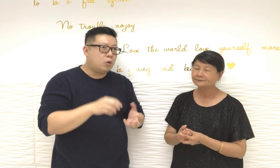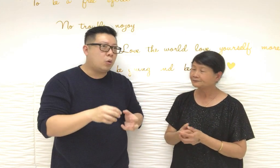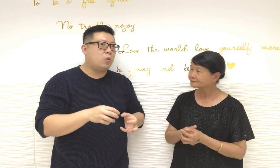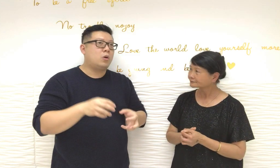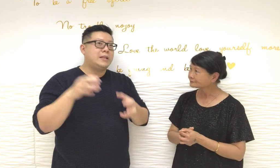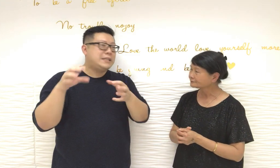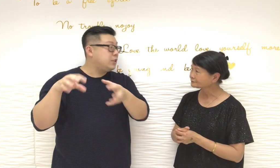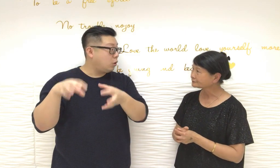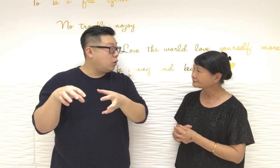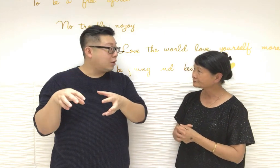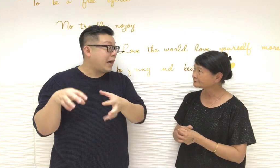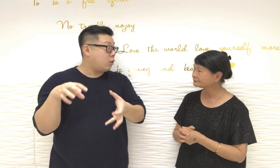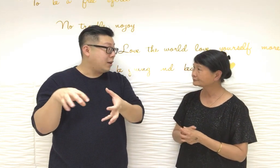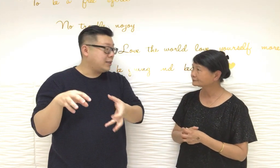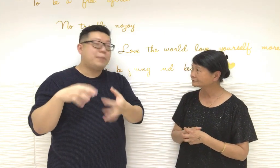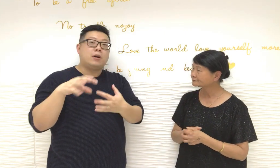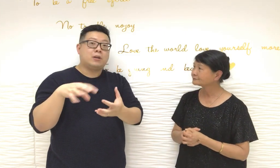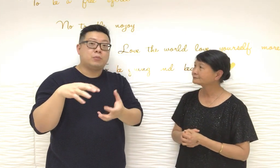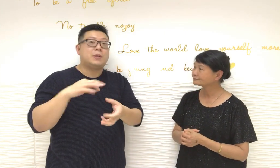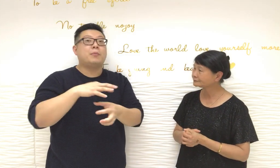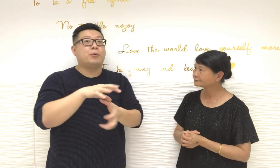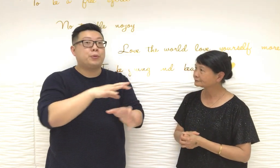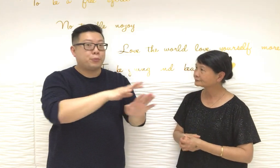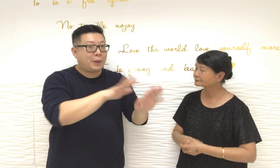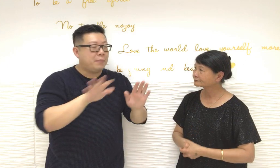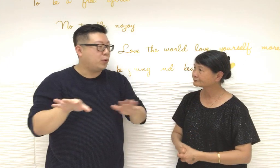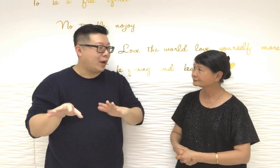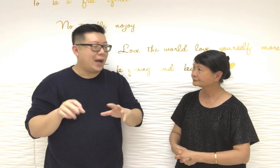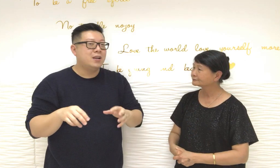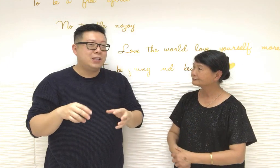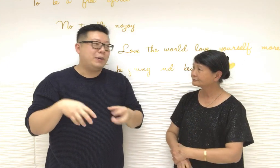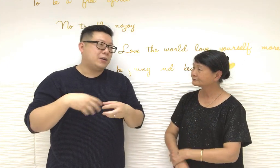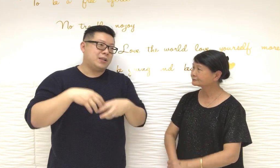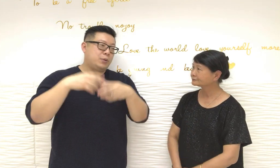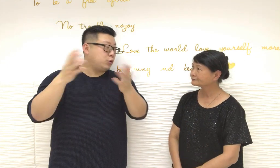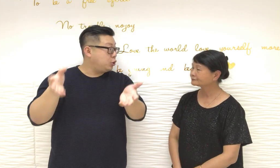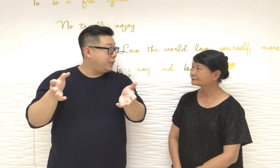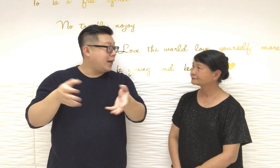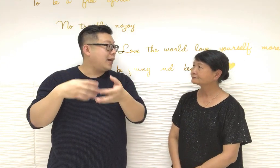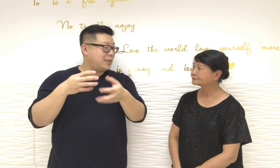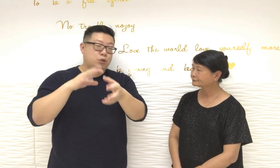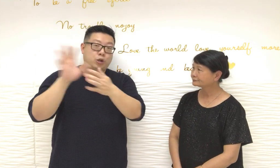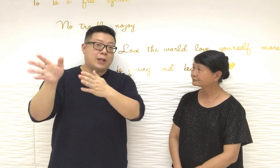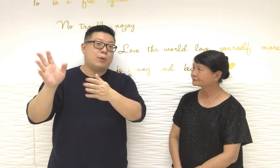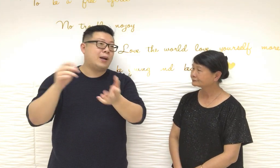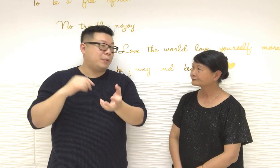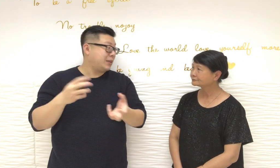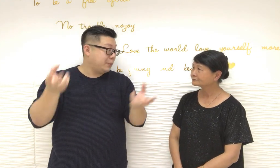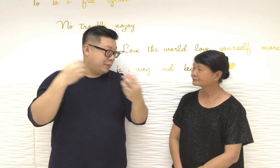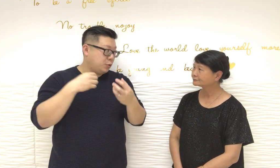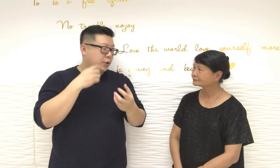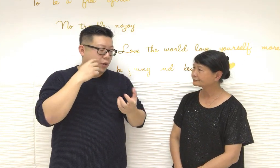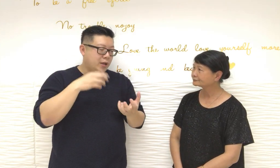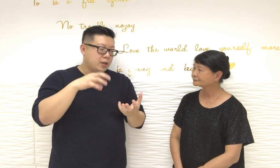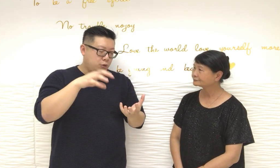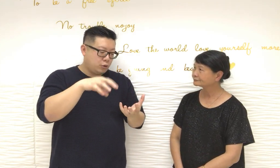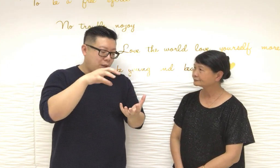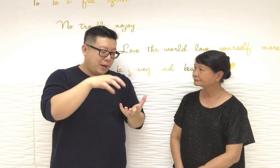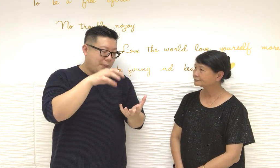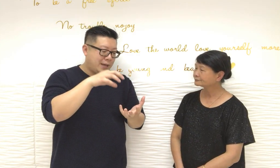那個在廁所的格局因為會放不同的因為有時候會對外面就是對窗口這樣吸入外面的桌如果你說放